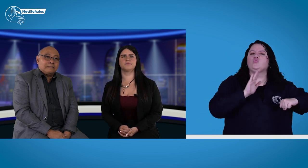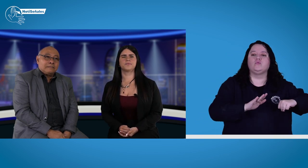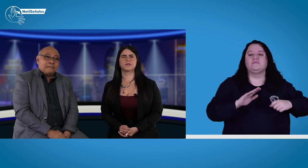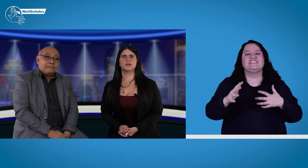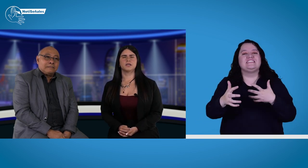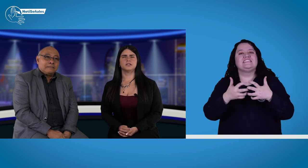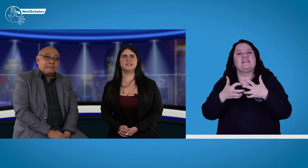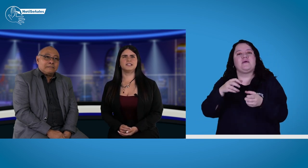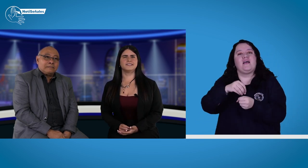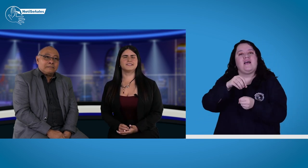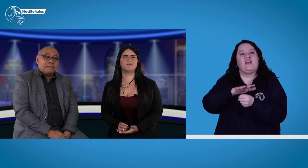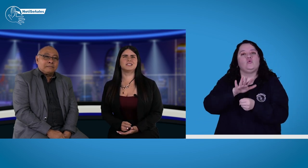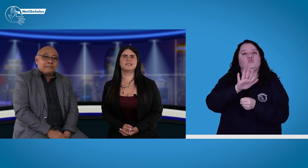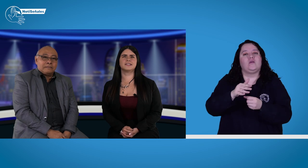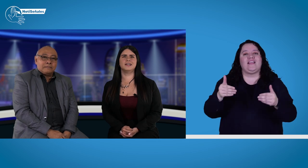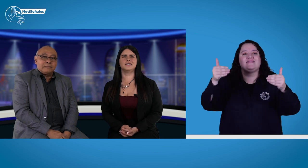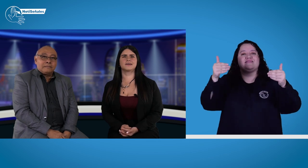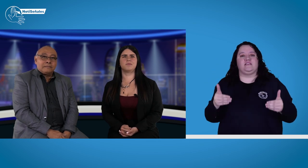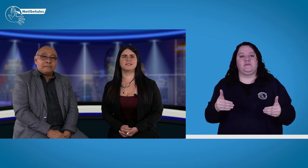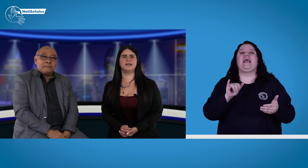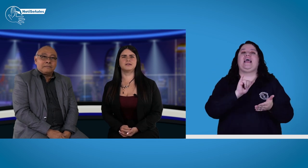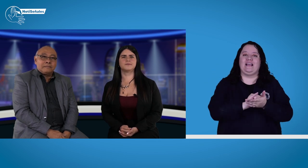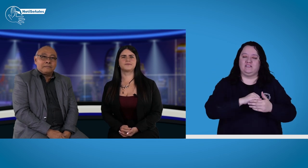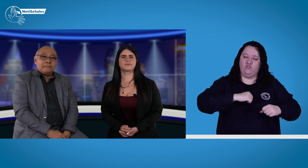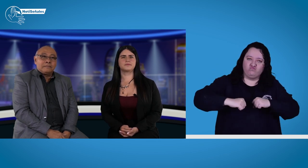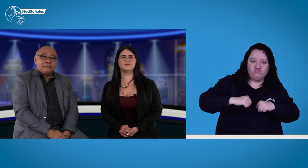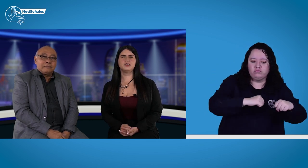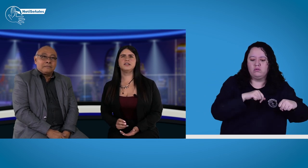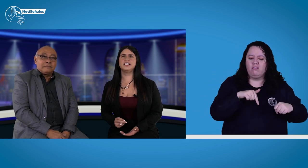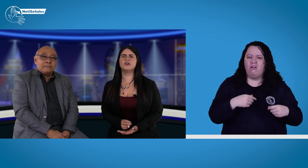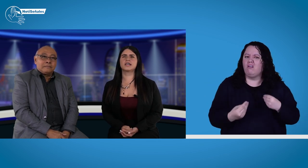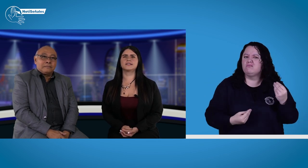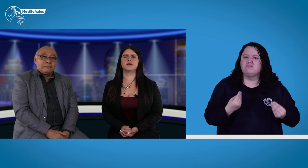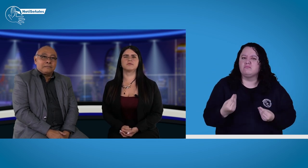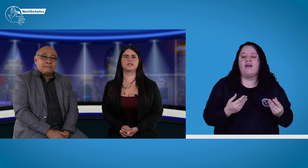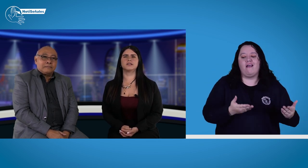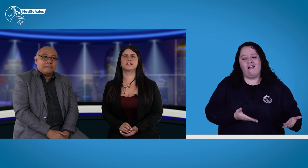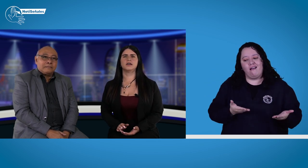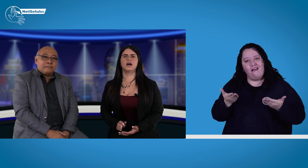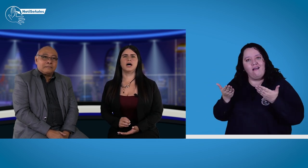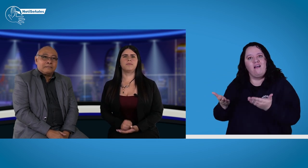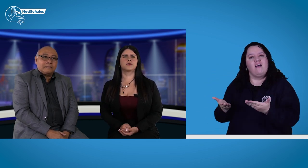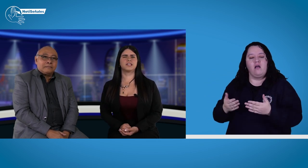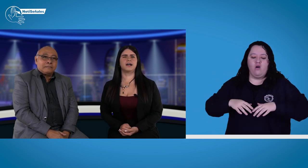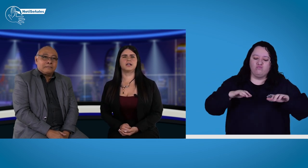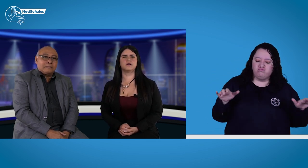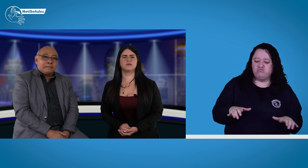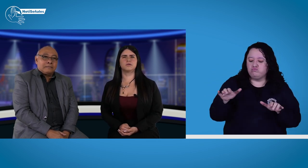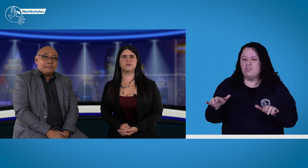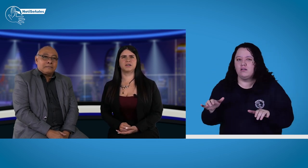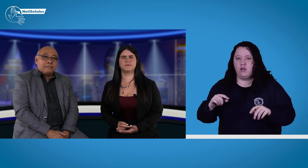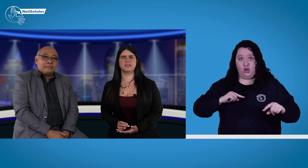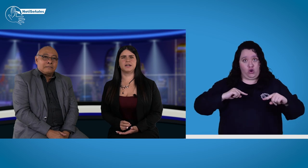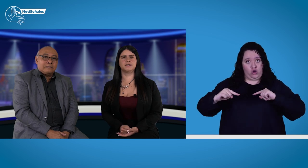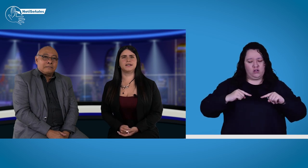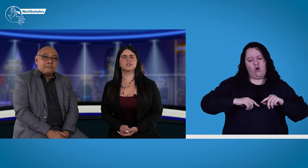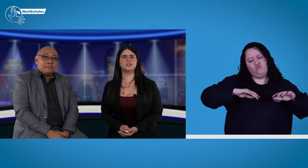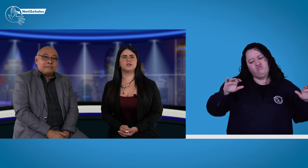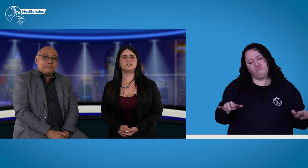del Sistema Distrital de Discapacidad. Y lo que hacemos es aportar o más bien realizar acciones